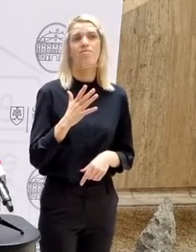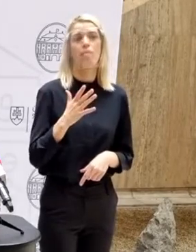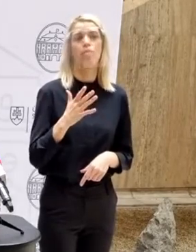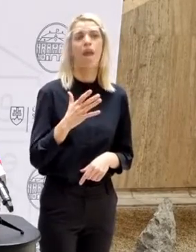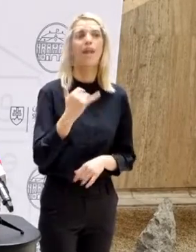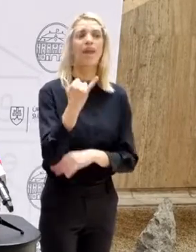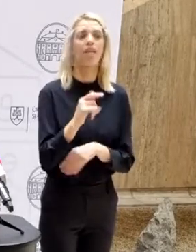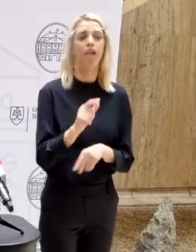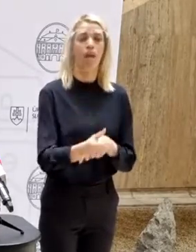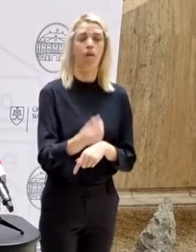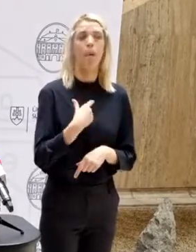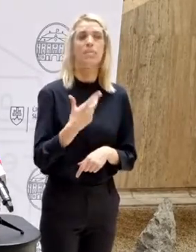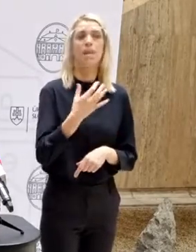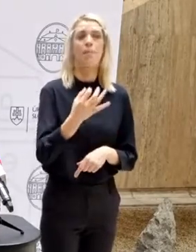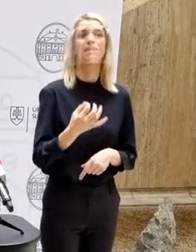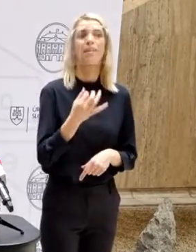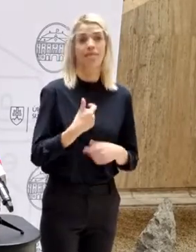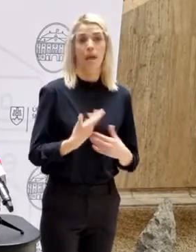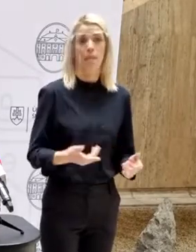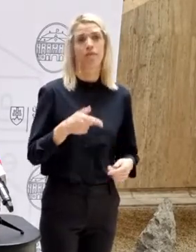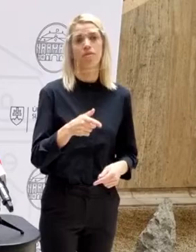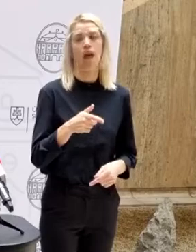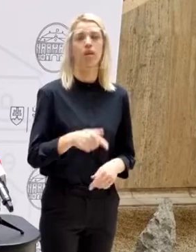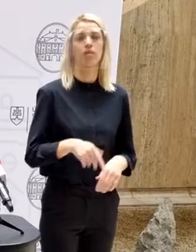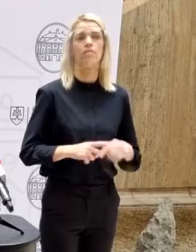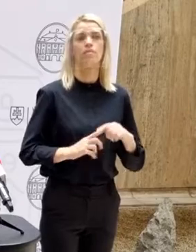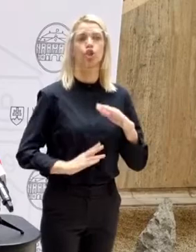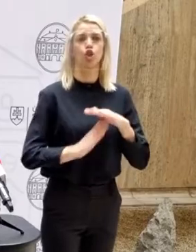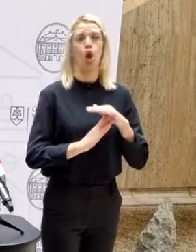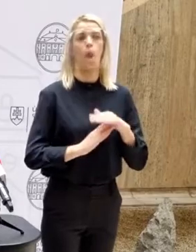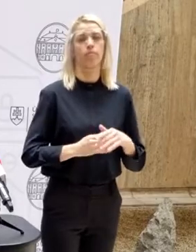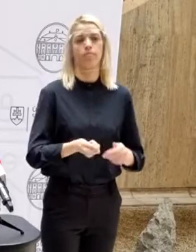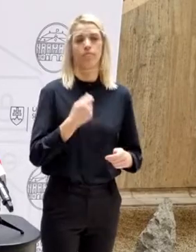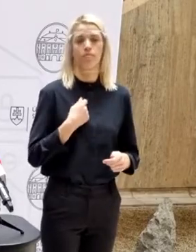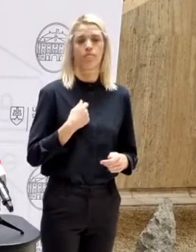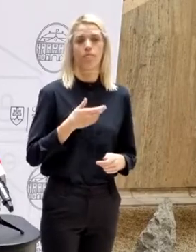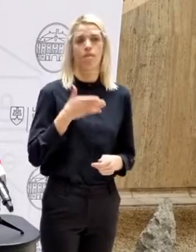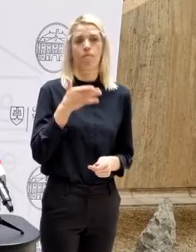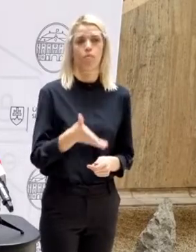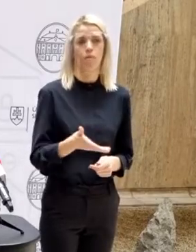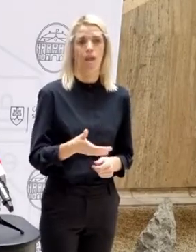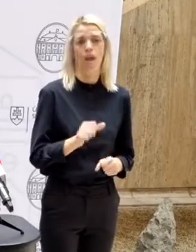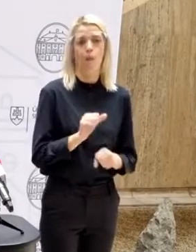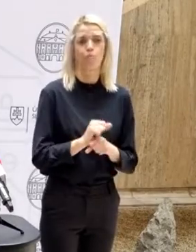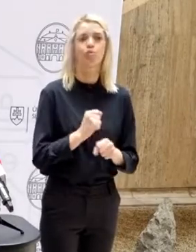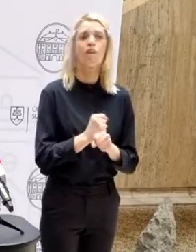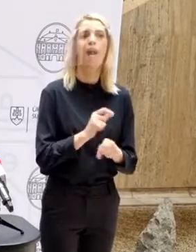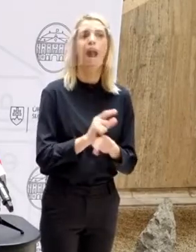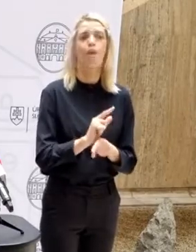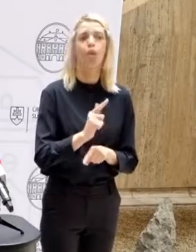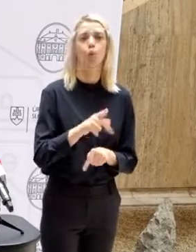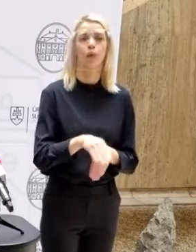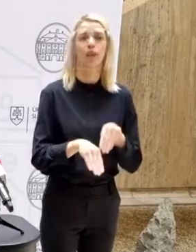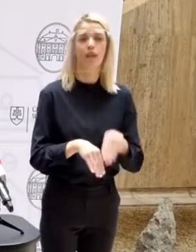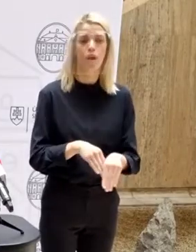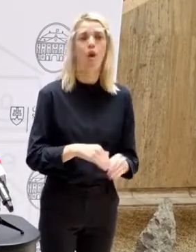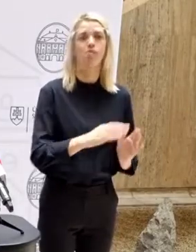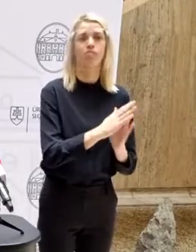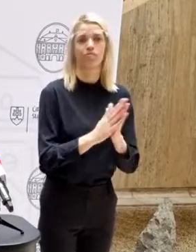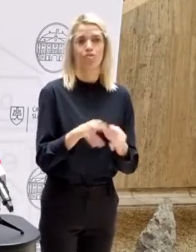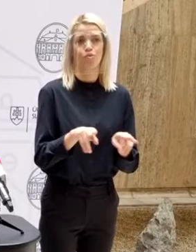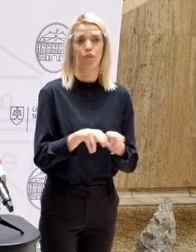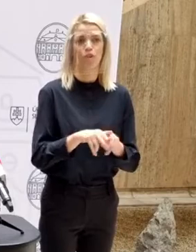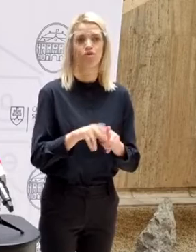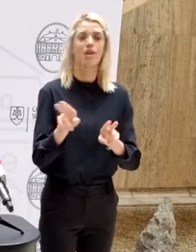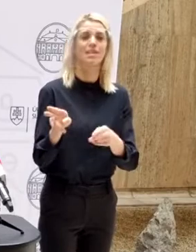vykázaných 50% testov a už žiadne nedostaneme. Asi urobíme ten druhý krok a vyzveme rodičov, aby nám ich aj spätne